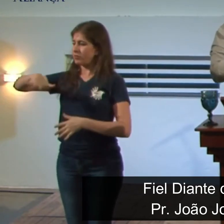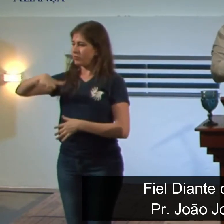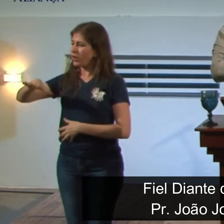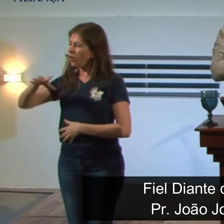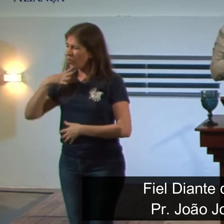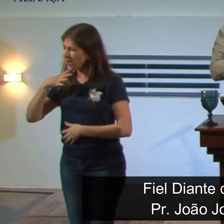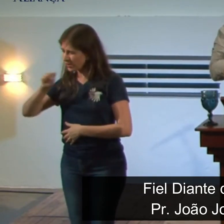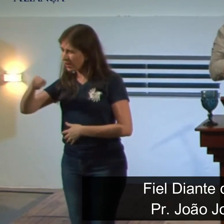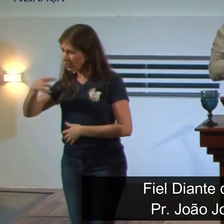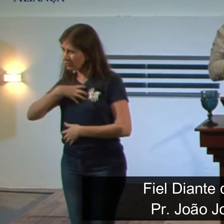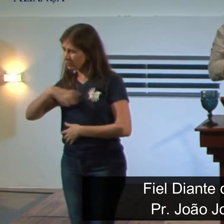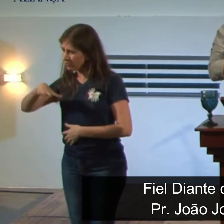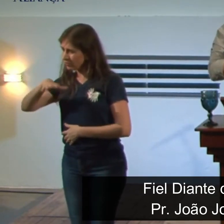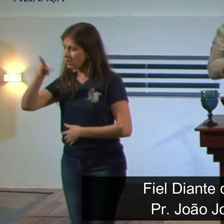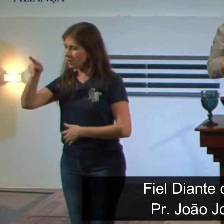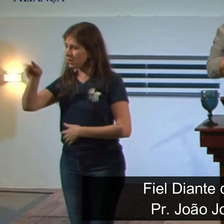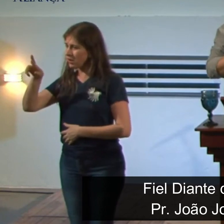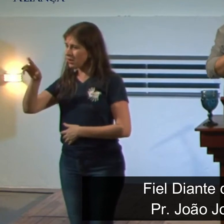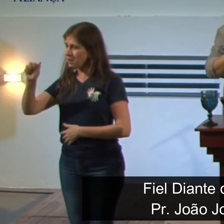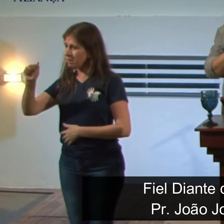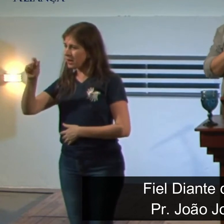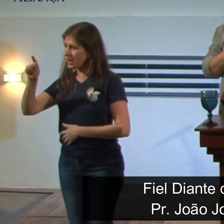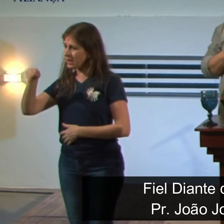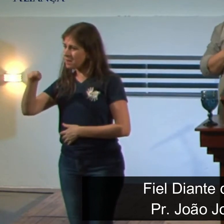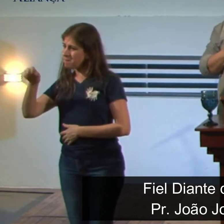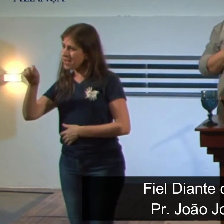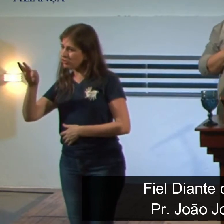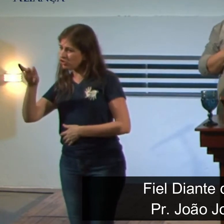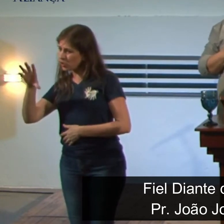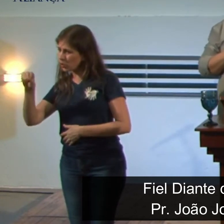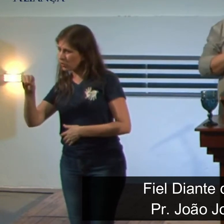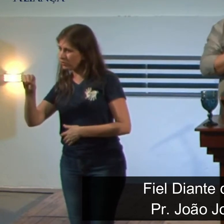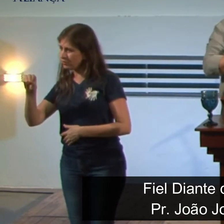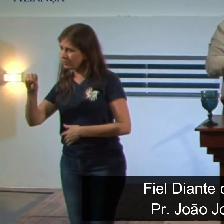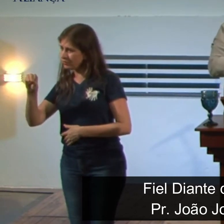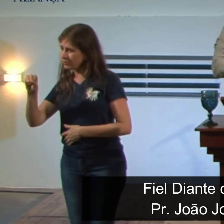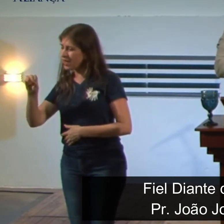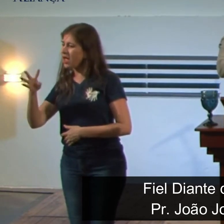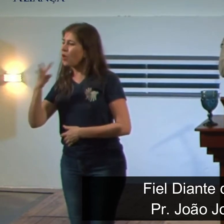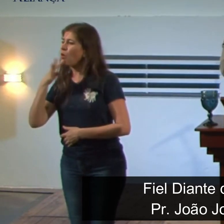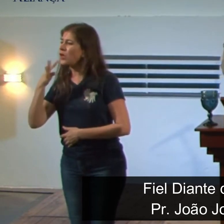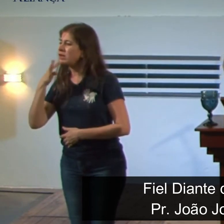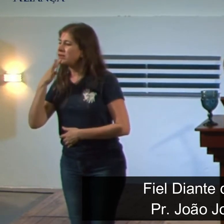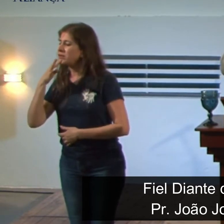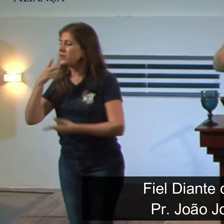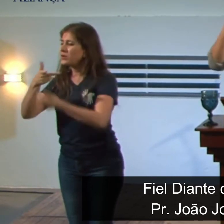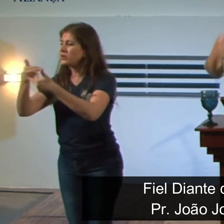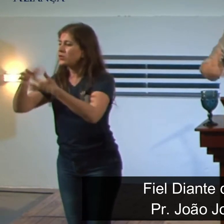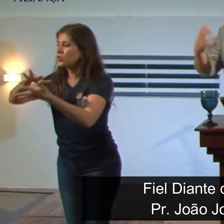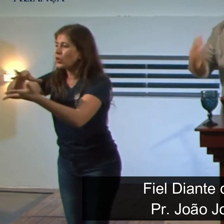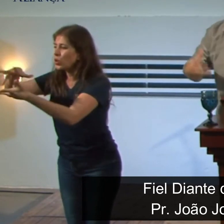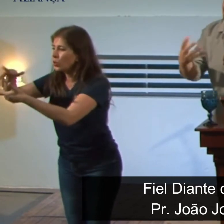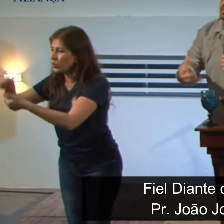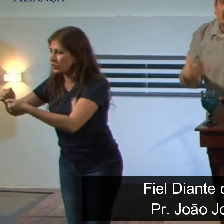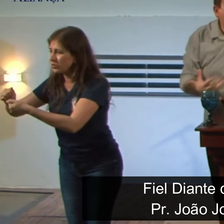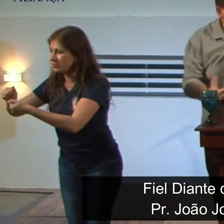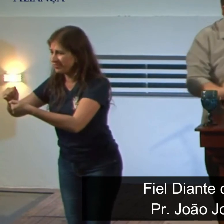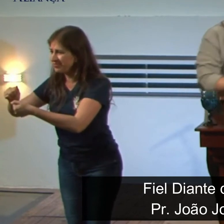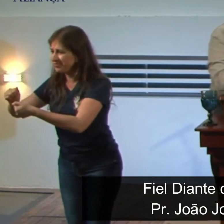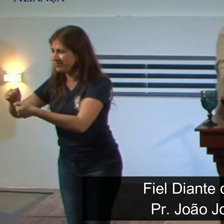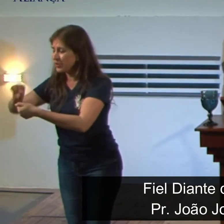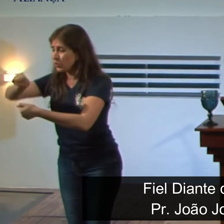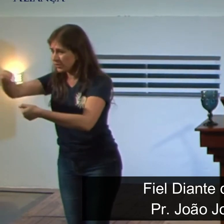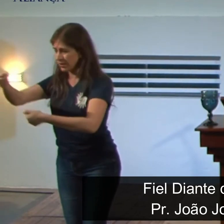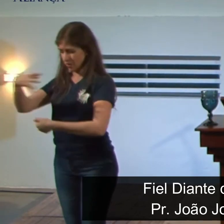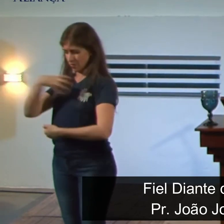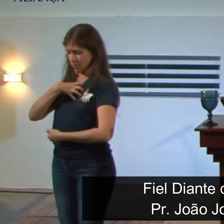já estou no céu um mundo que se perca que aí para inferno vai e a gente não tem gastado tempo